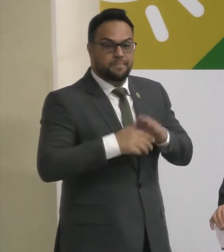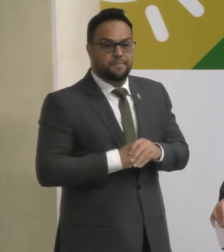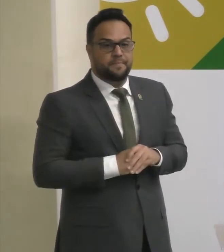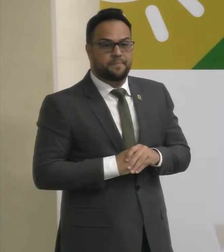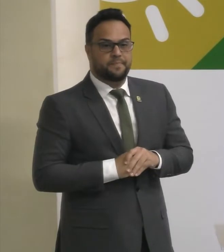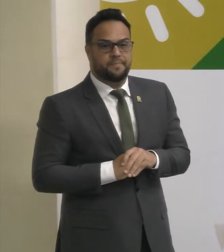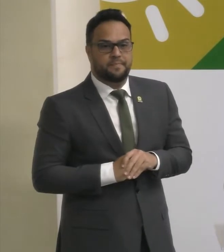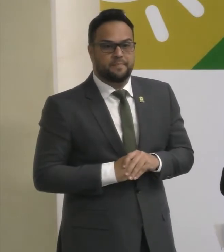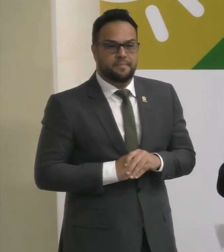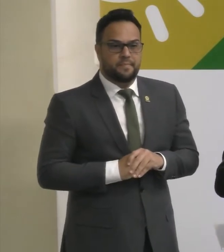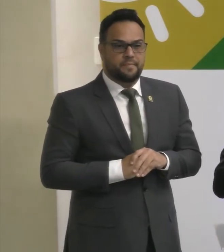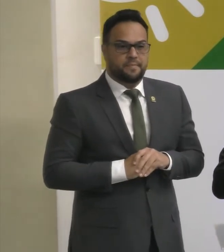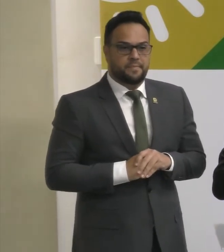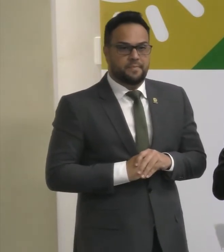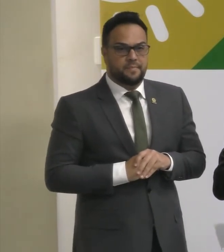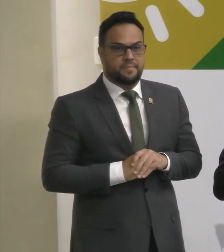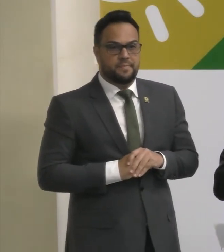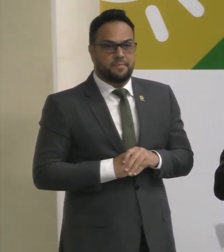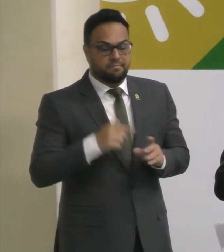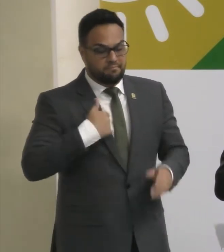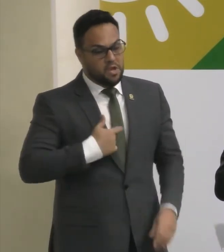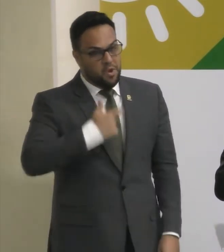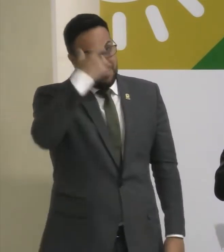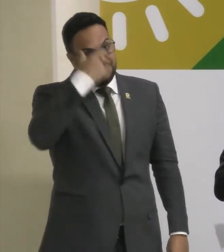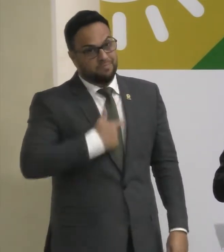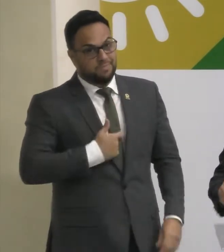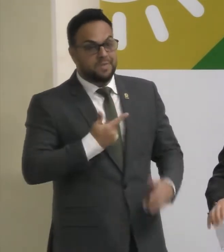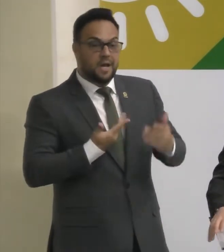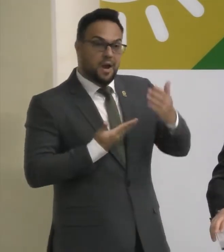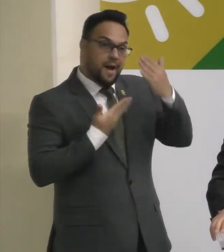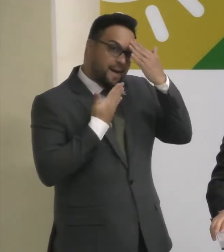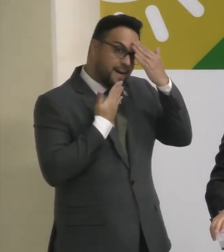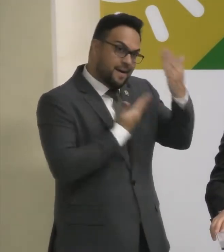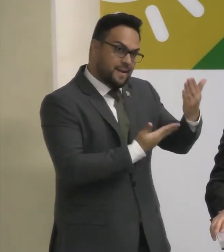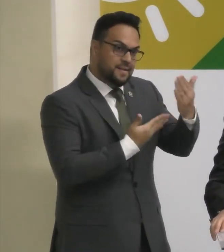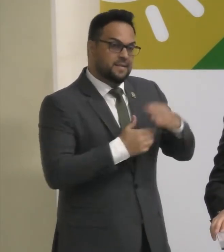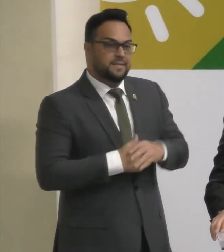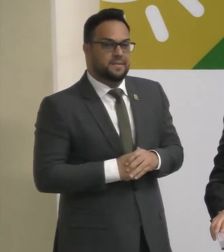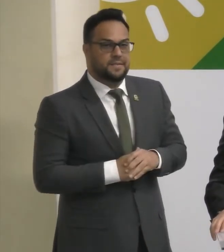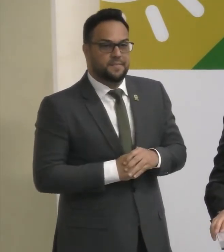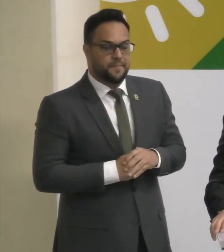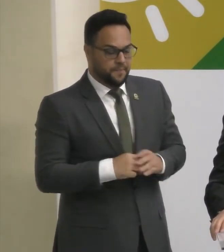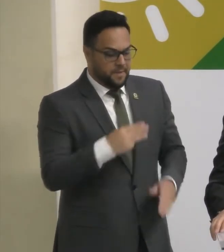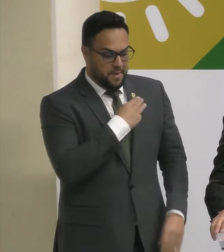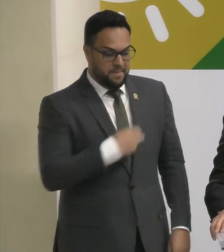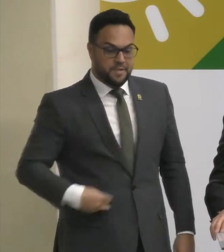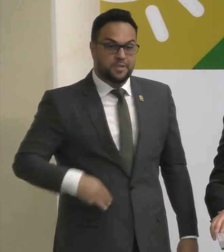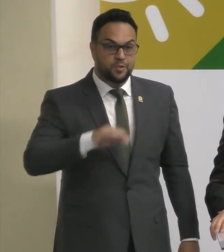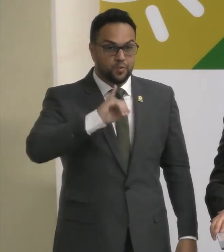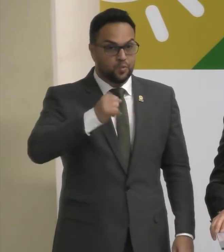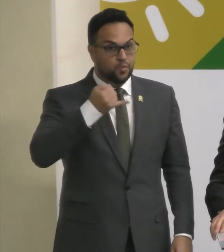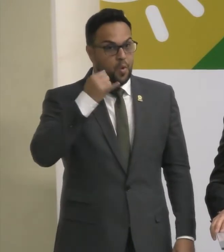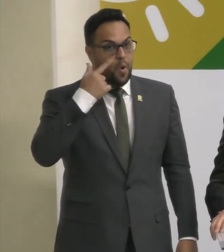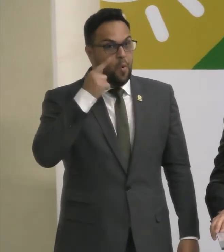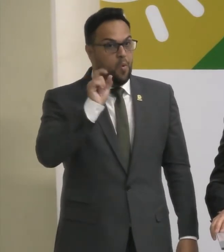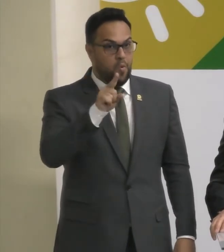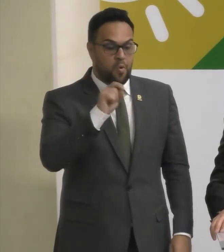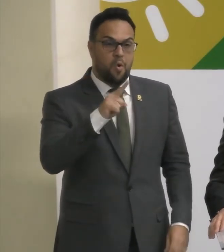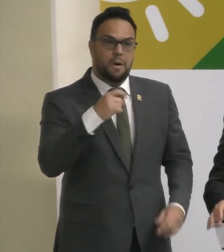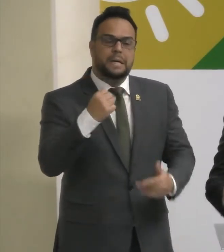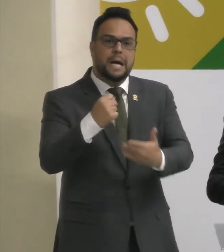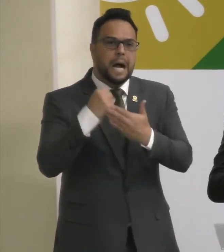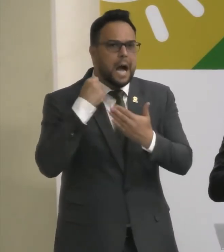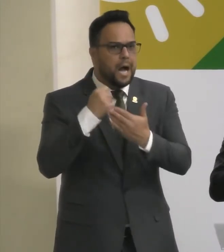quero aqui Em meu nome Agradecer O nosso Ministro João Roma Por nos ajudar